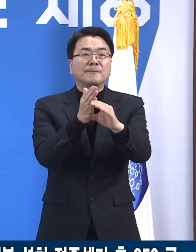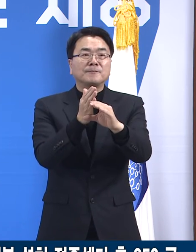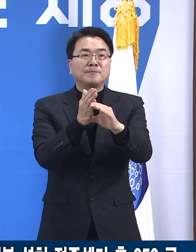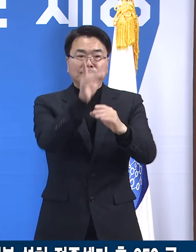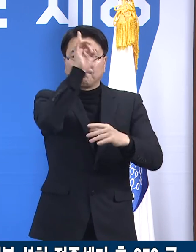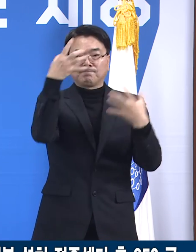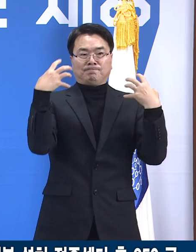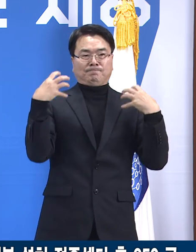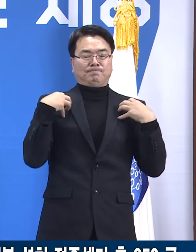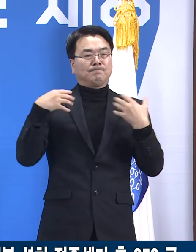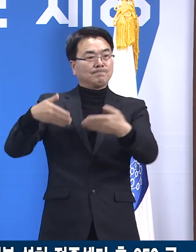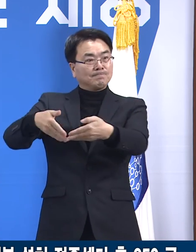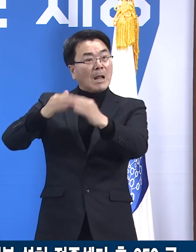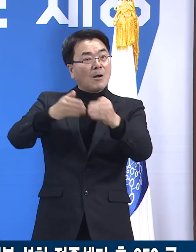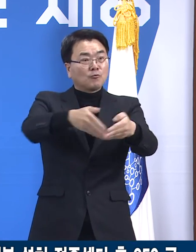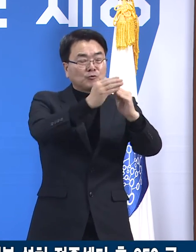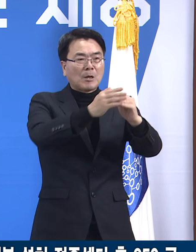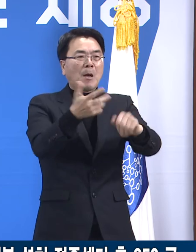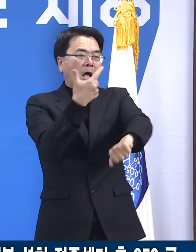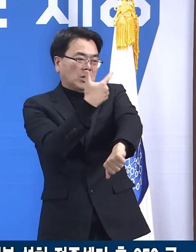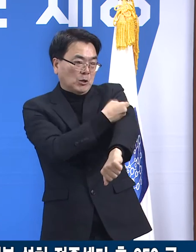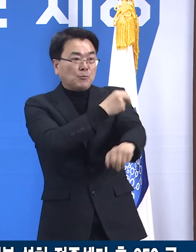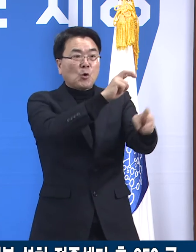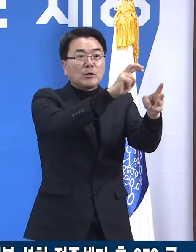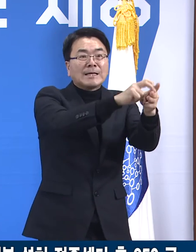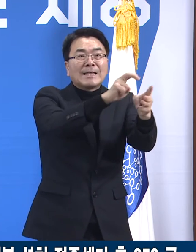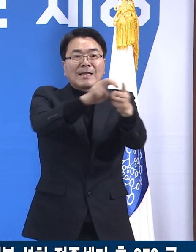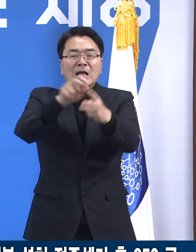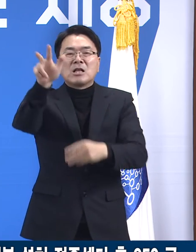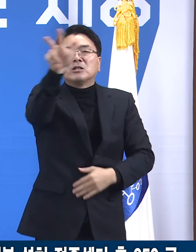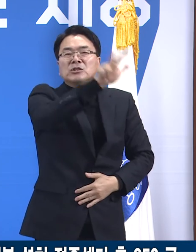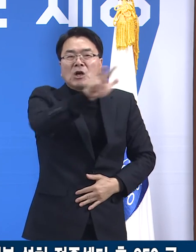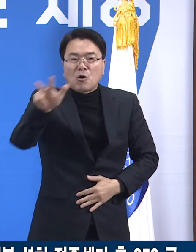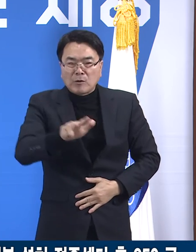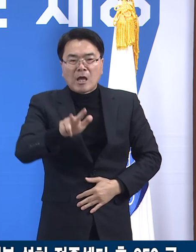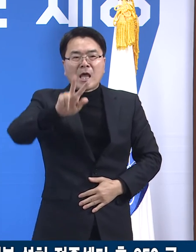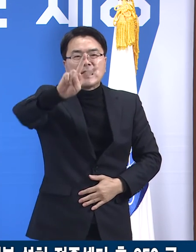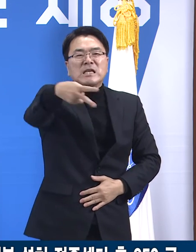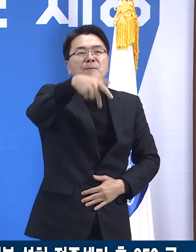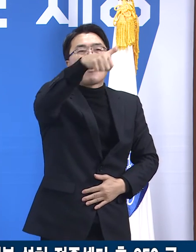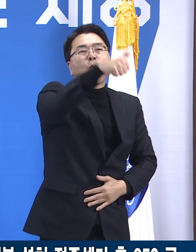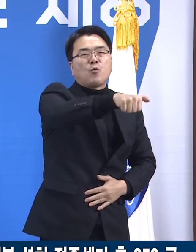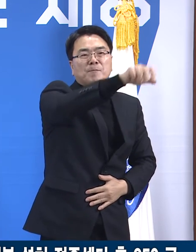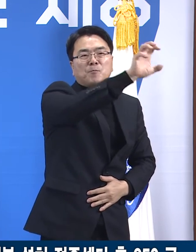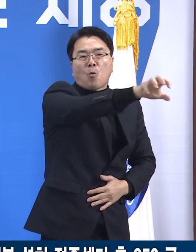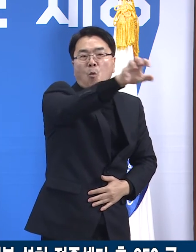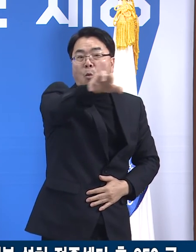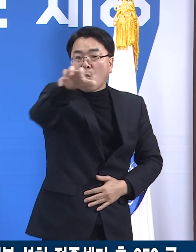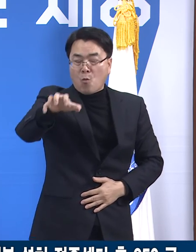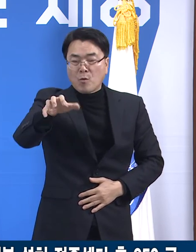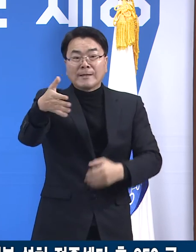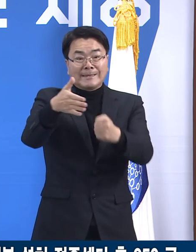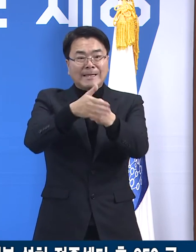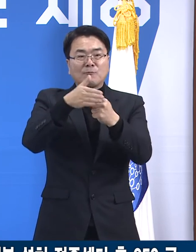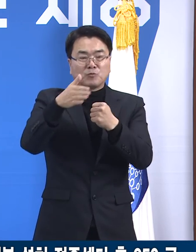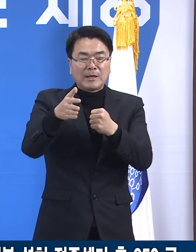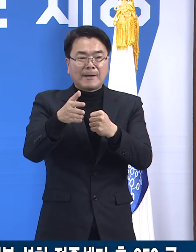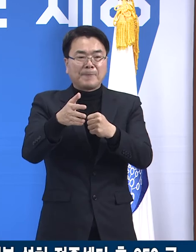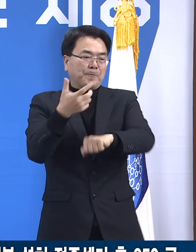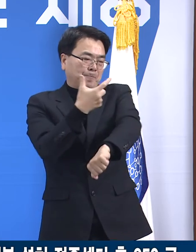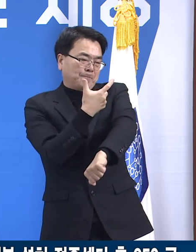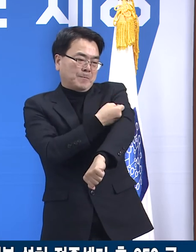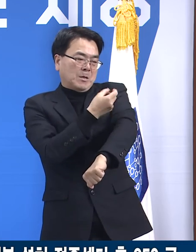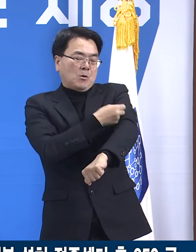정부가 설치할 접종센터는 전국 총 250여 개소입니다. 접종센터는